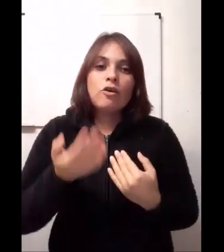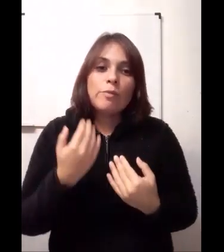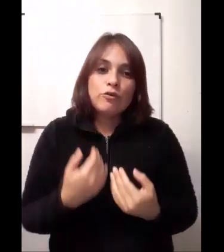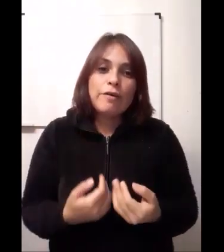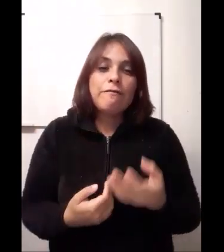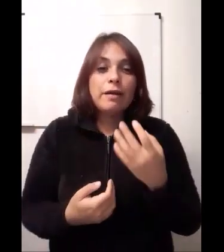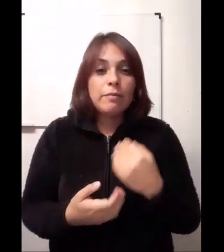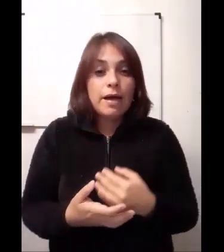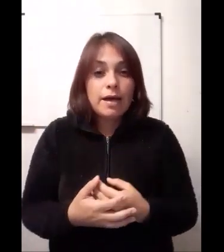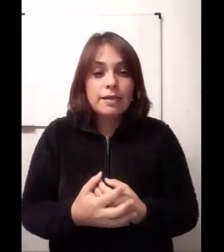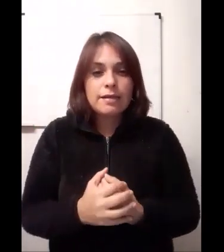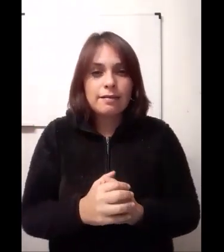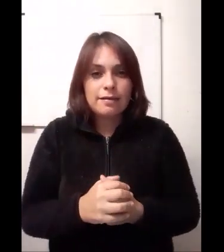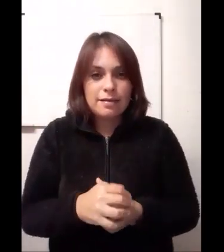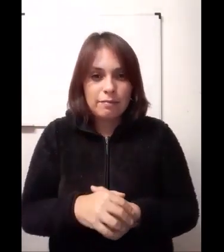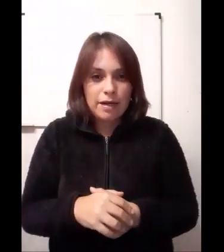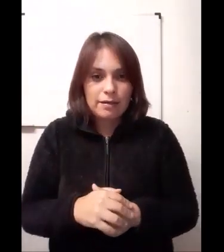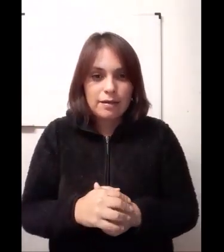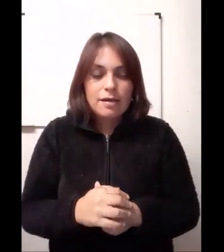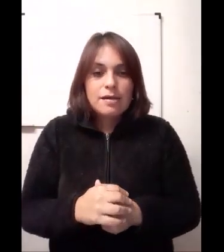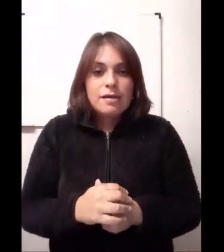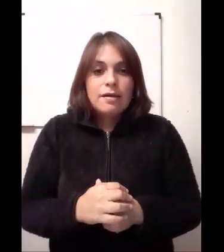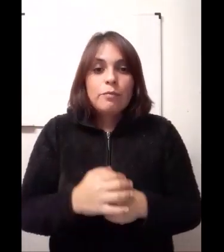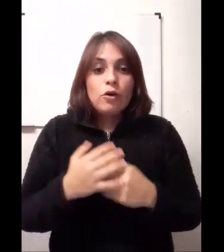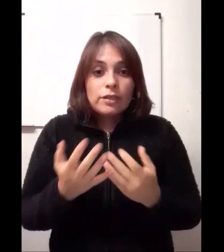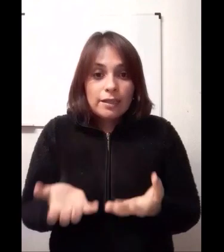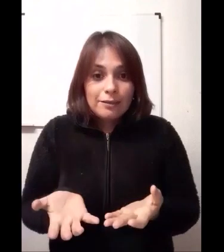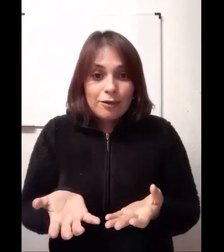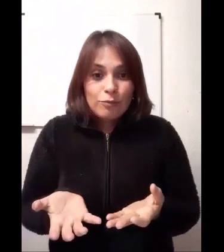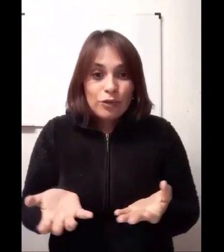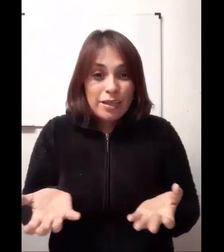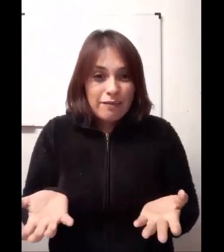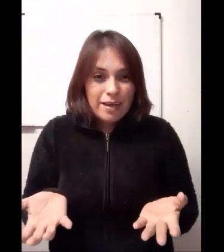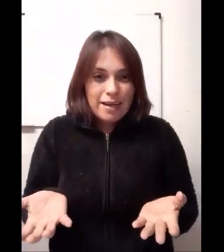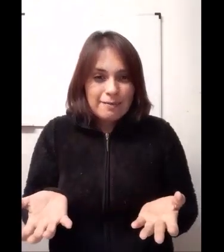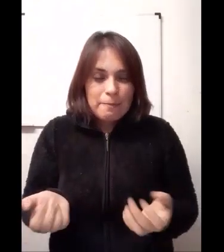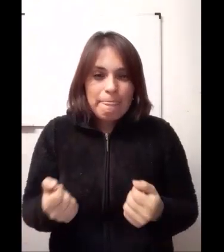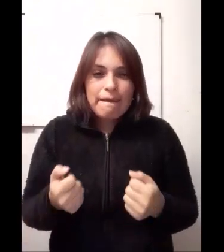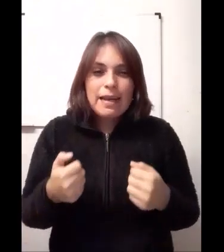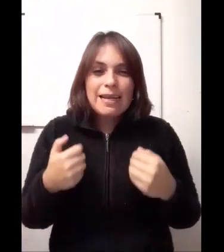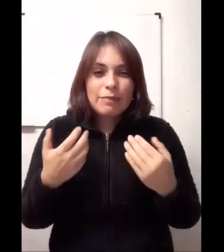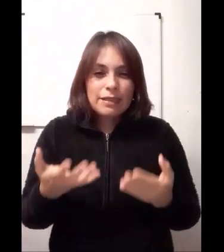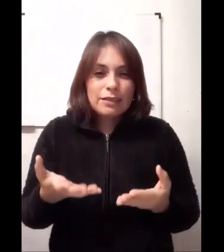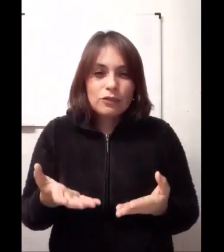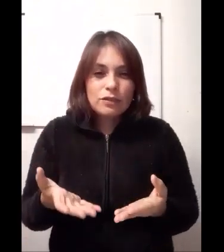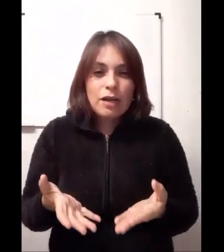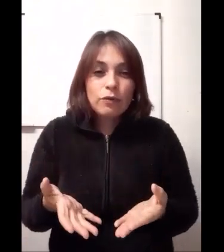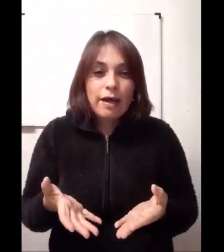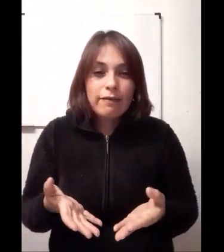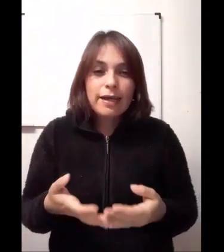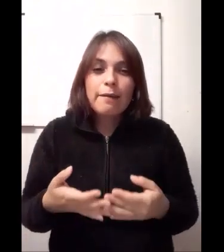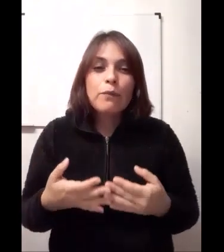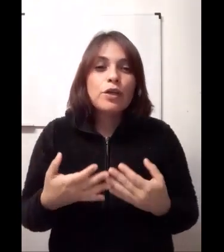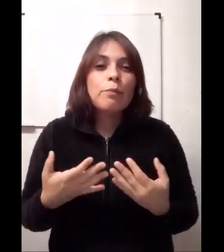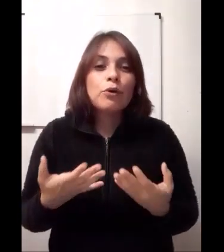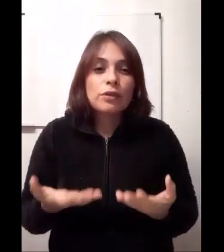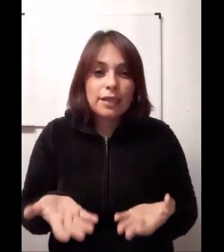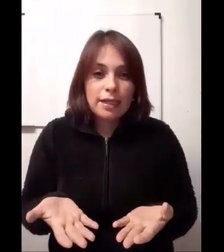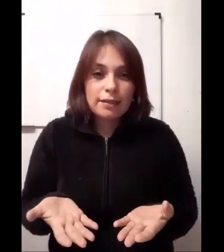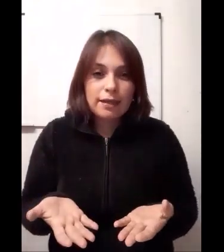comenzó a enfermar y a sentirse mal. Por lo tanto, como ustedes verán, la alimentación saludable es muy importante